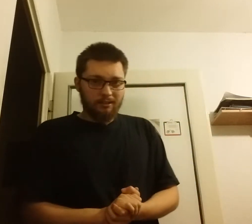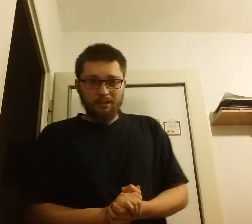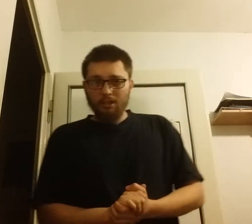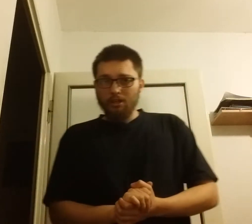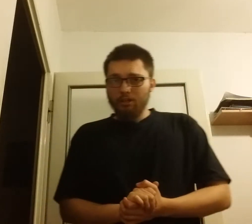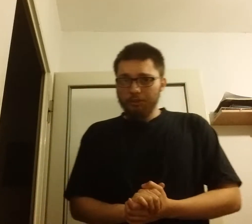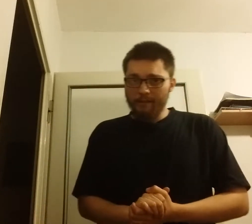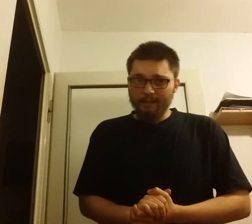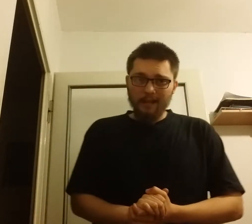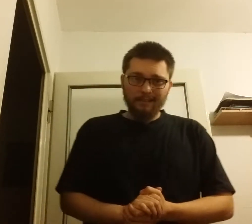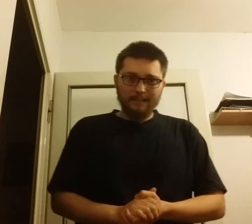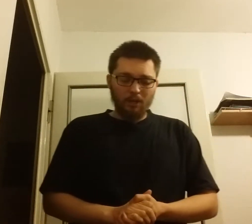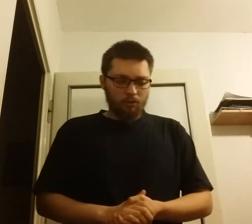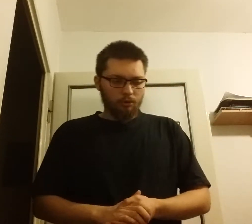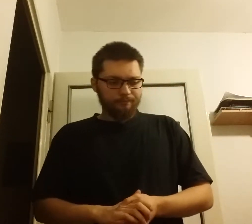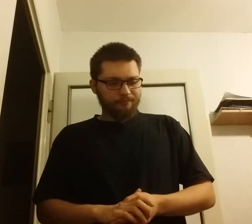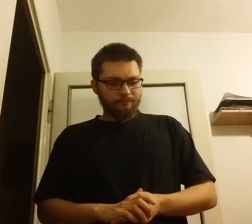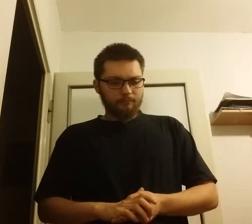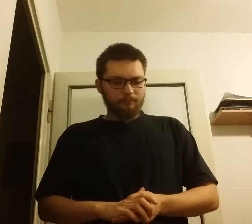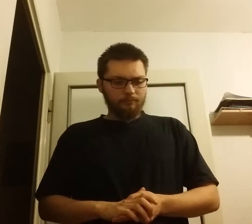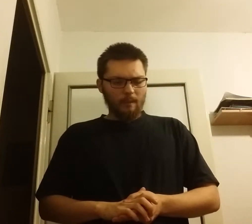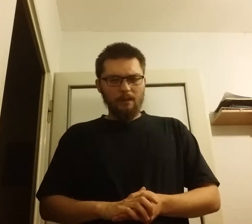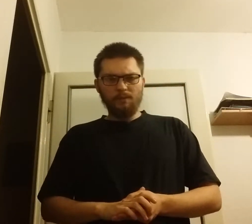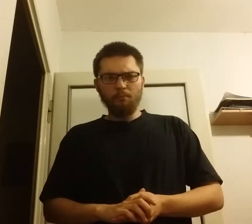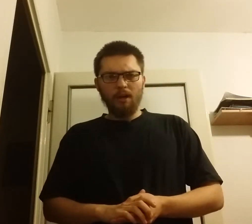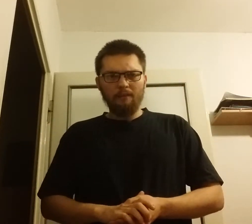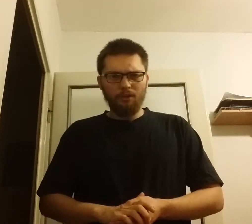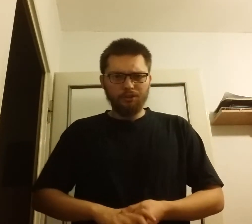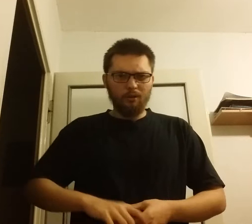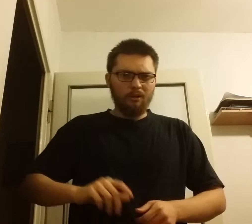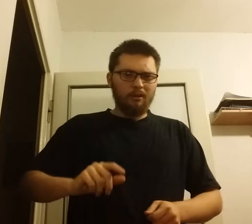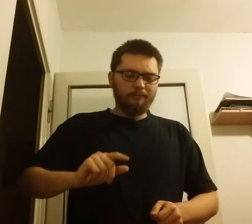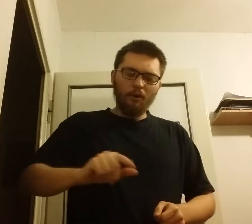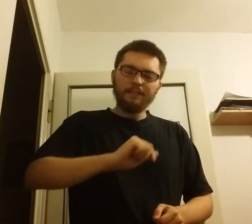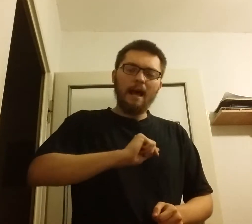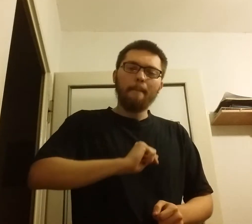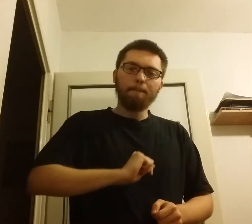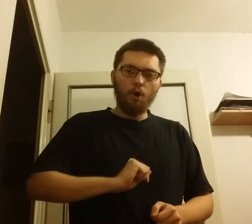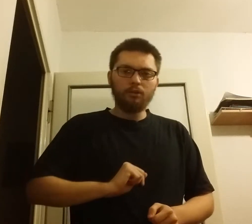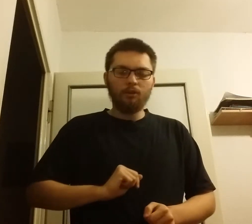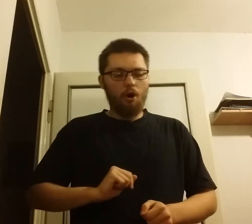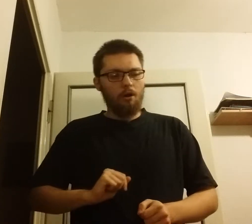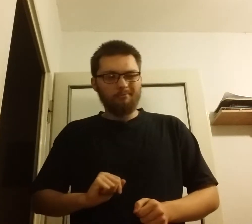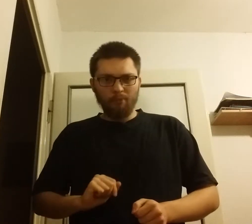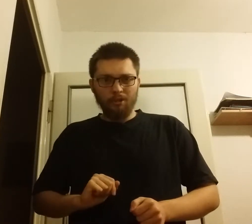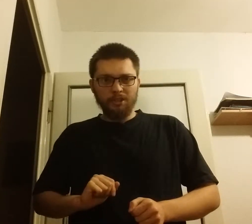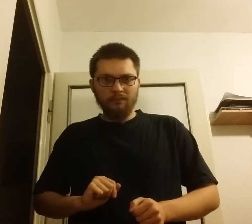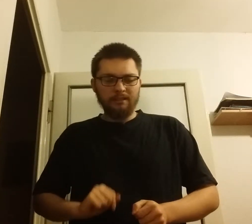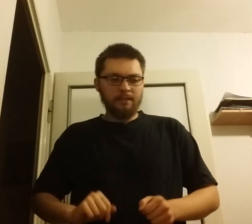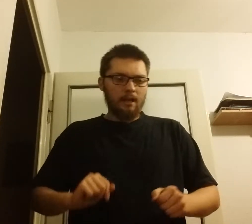roku wybucha wojna polsko-bolszewicka.